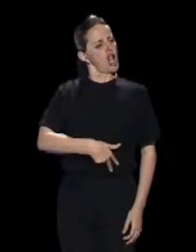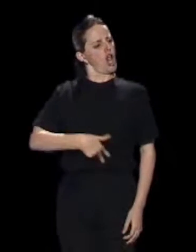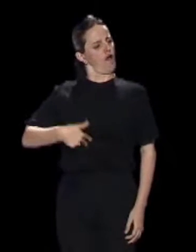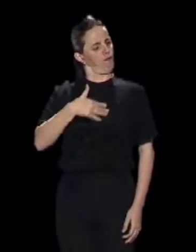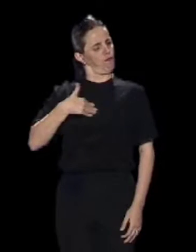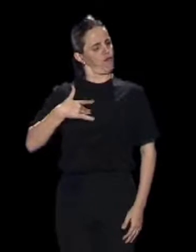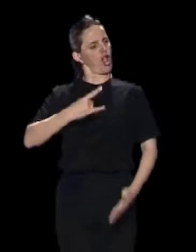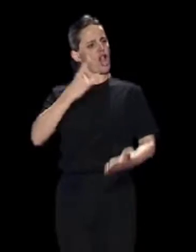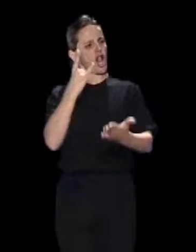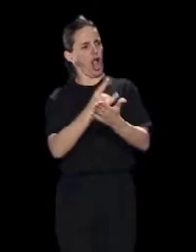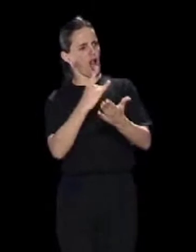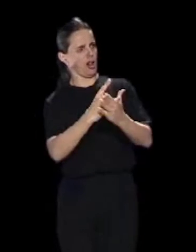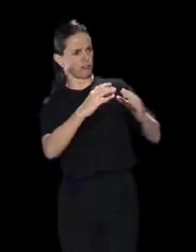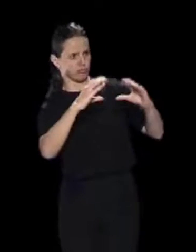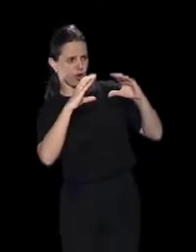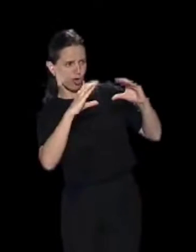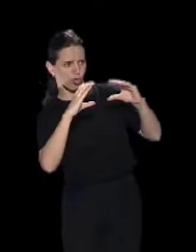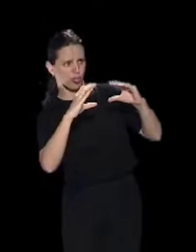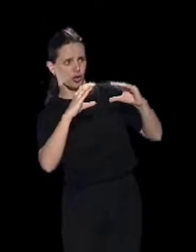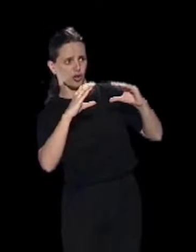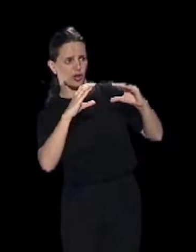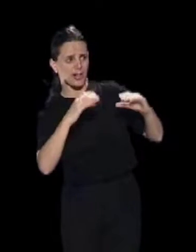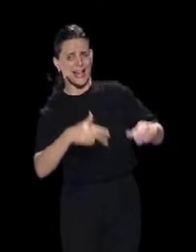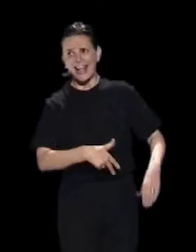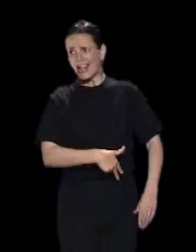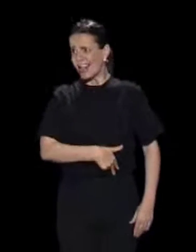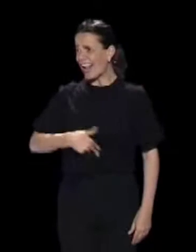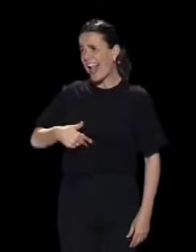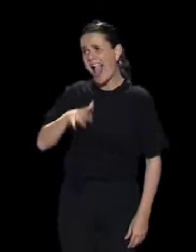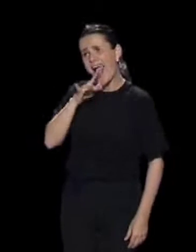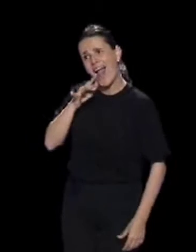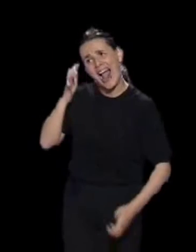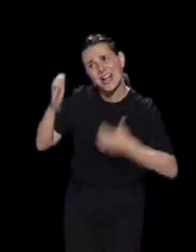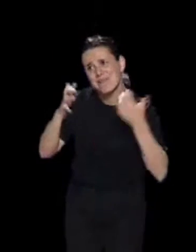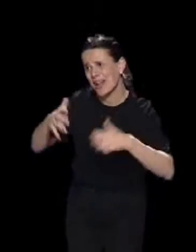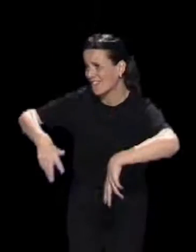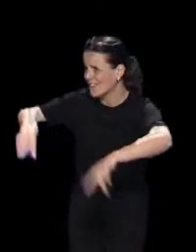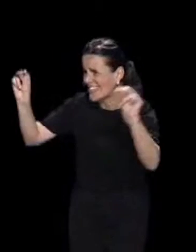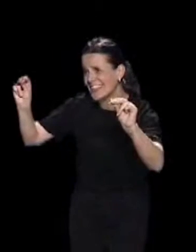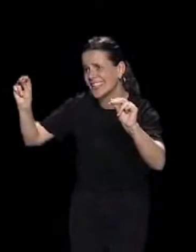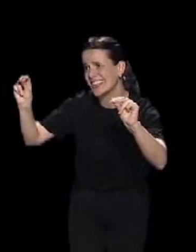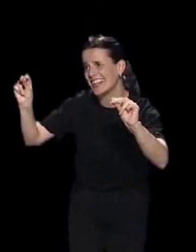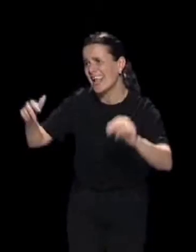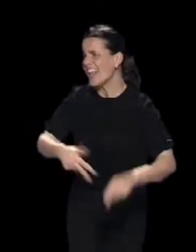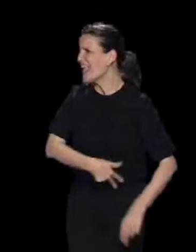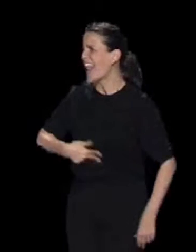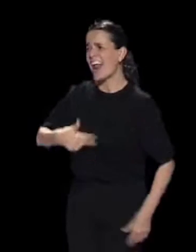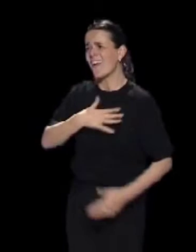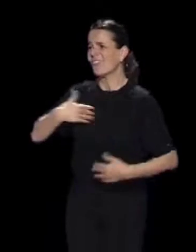Un buen trozo de carne desea el general Ya no existen ganados, general